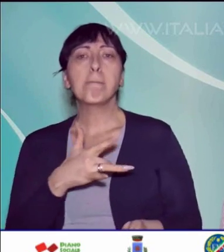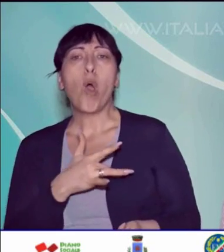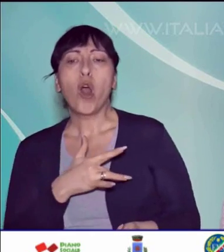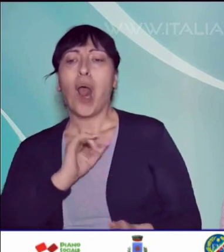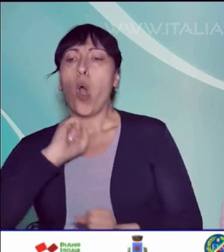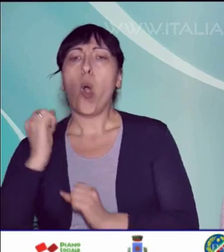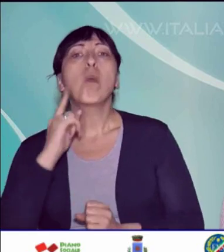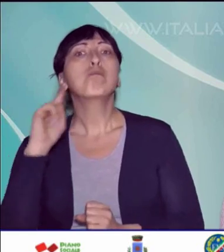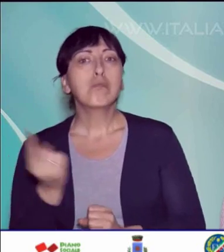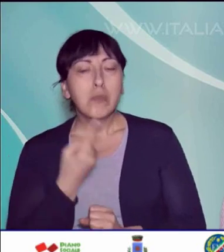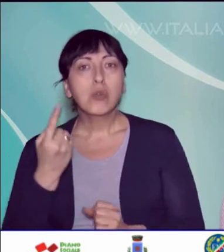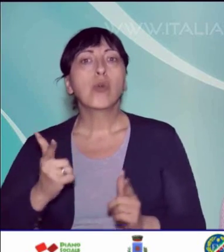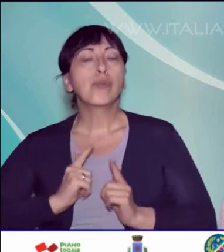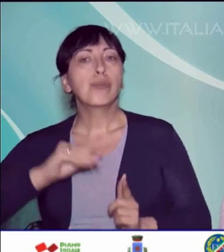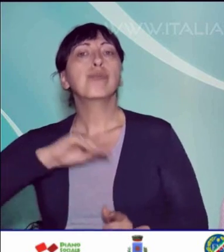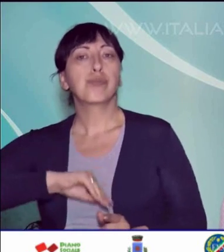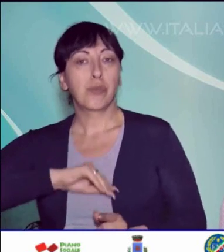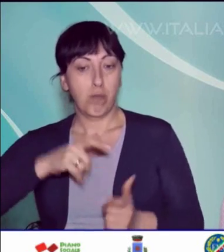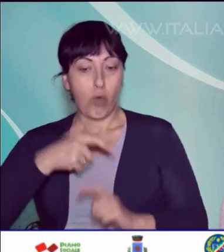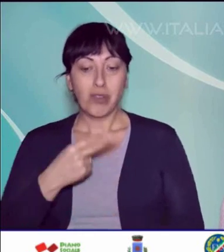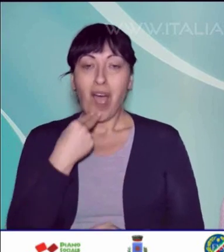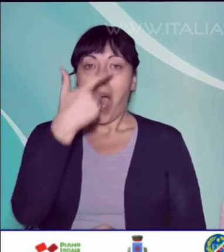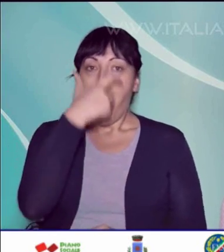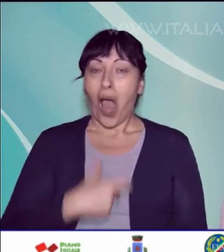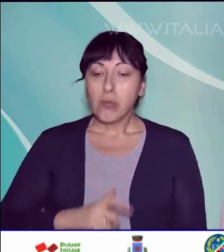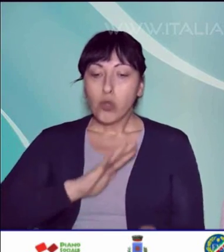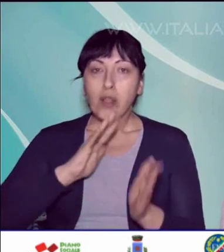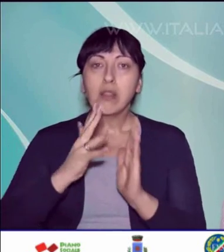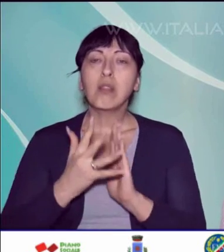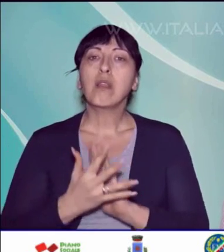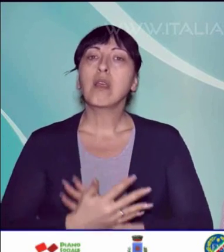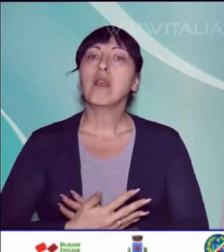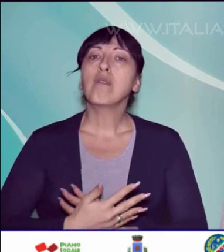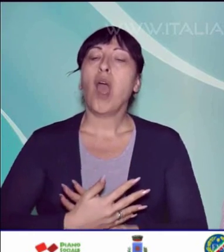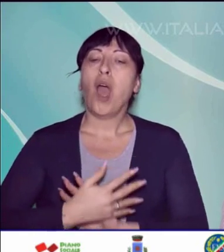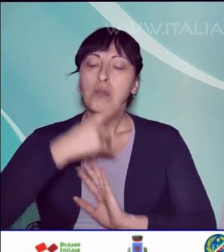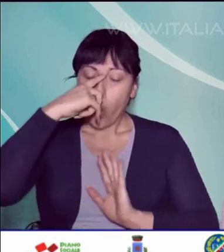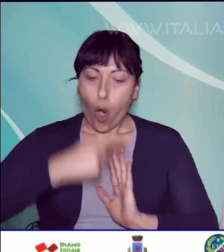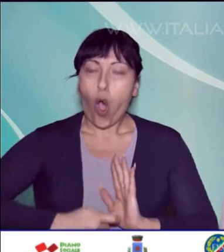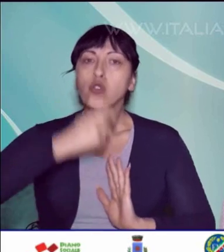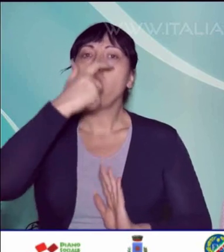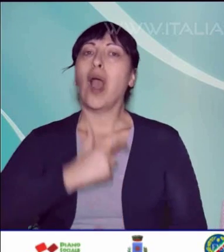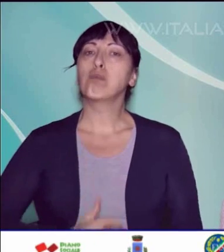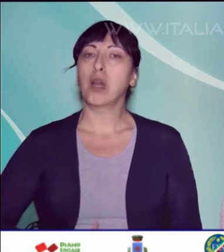comportamentali, rendendo l'arbitro una persona di indiscutibile onorabilità.